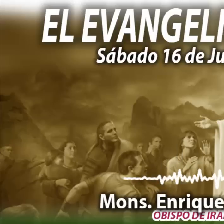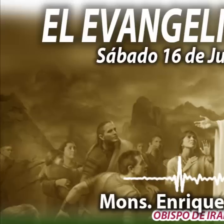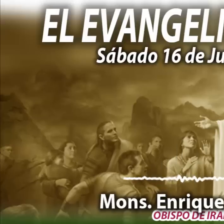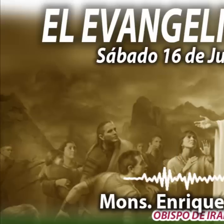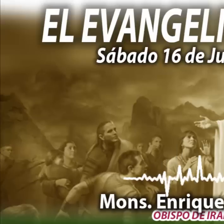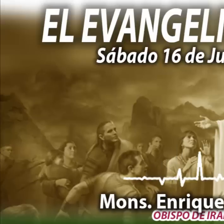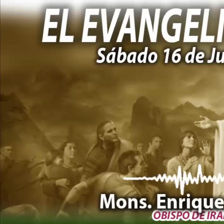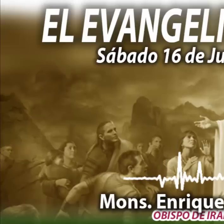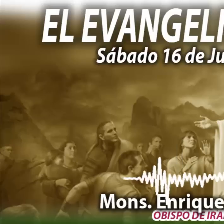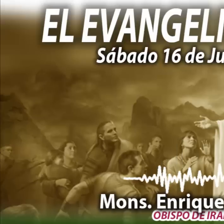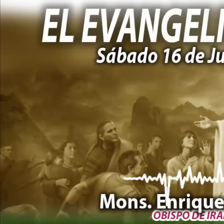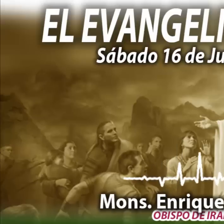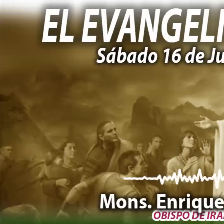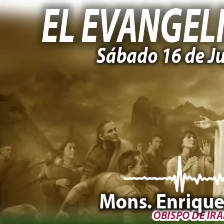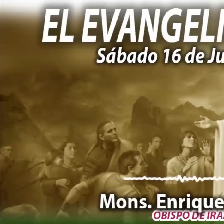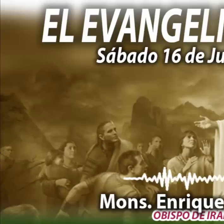Esperanza.